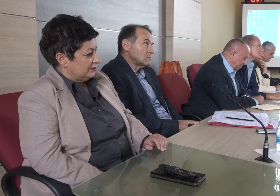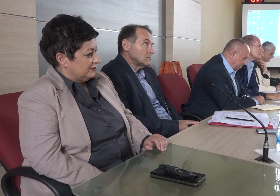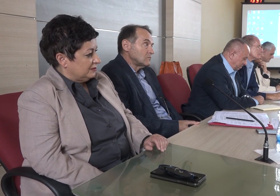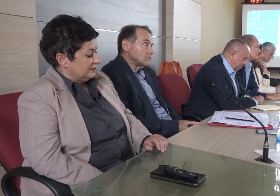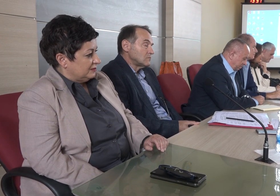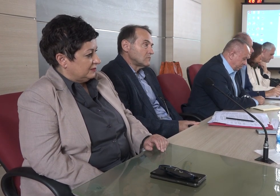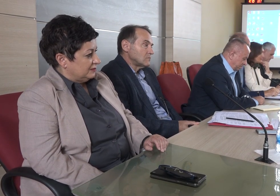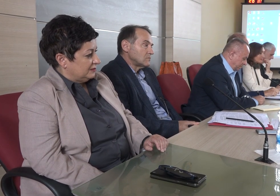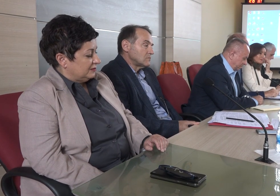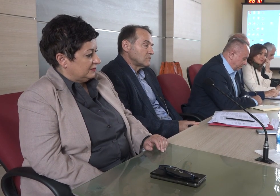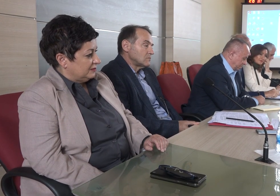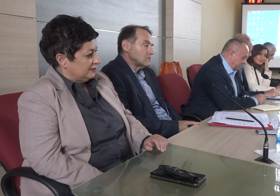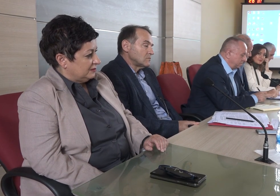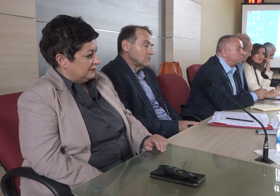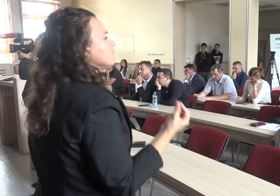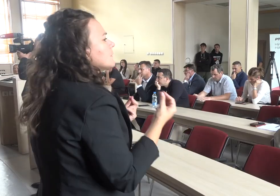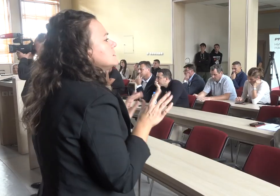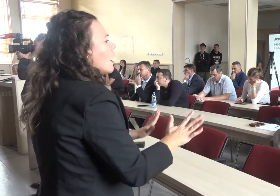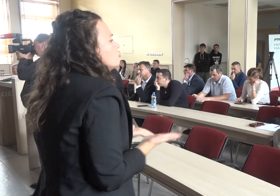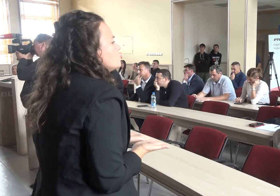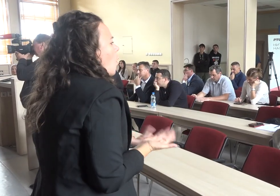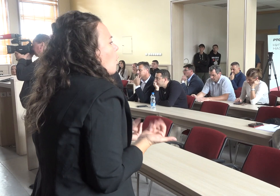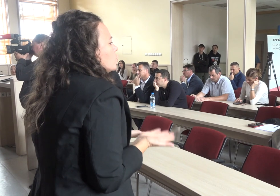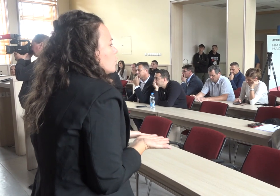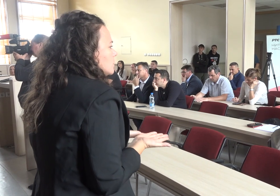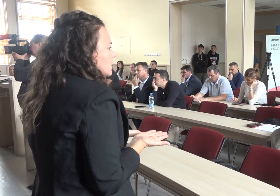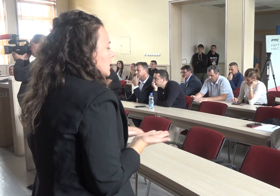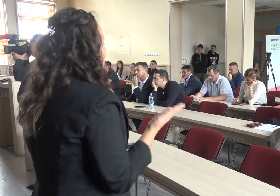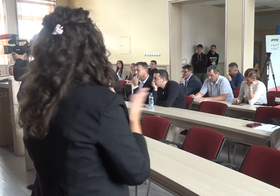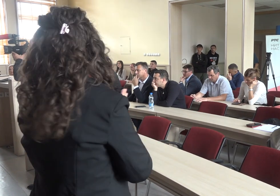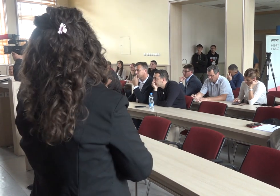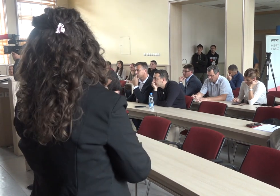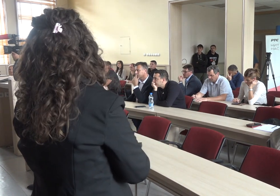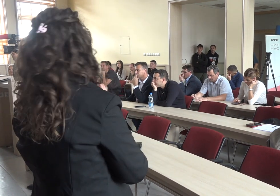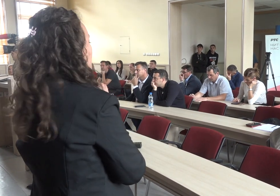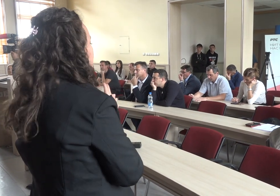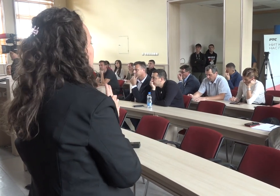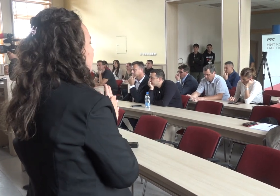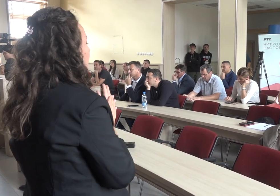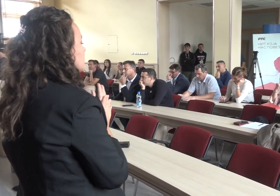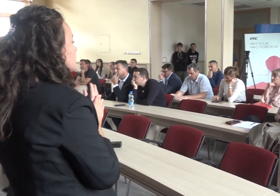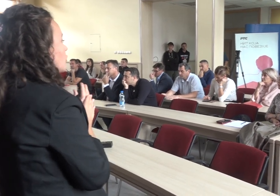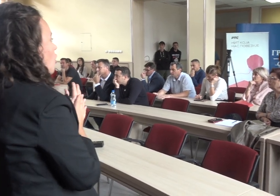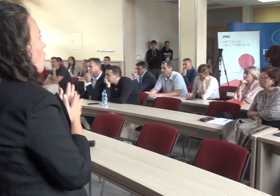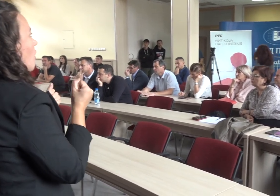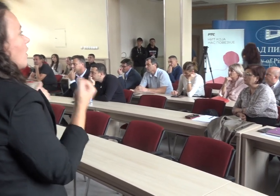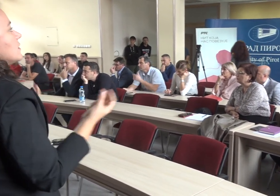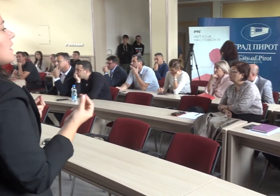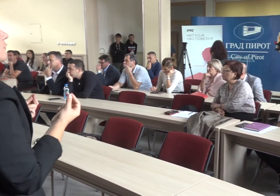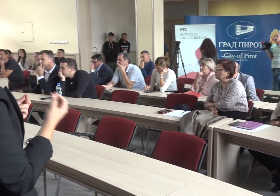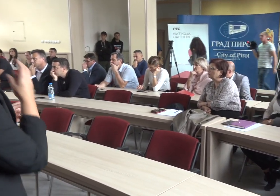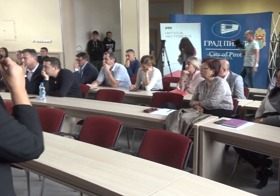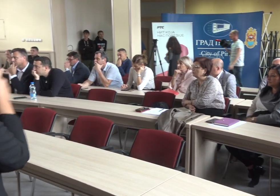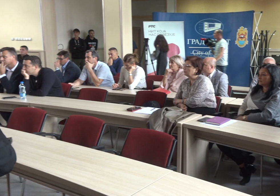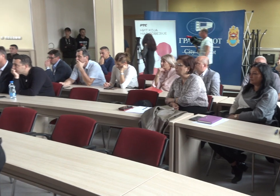gradovima i u celej Srbiji. Naravno da je važan i drugi sadržaj kao što je obrazovni, informativni, kulturni, sportski i posebno je važan javni